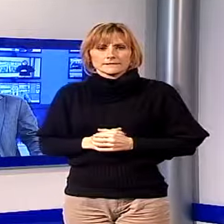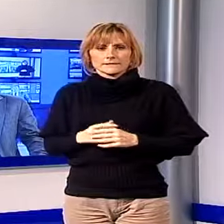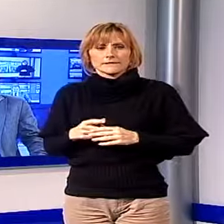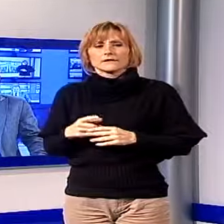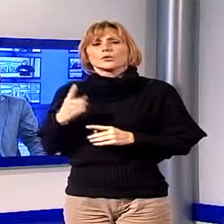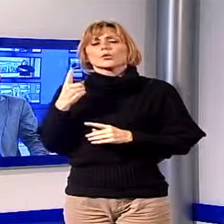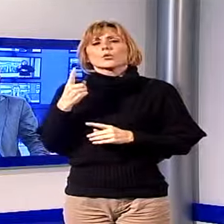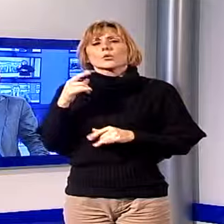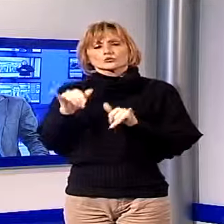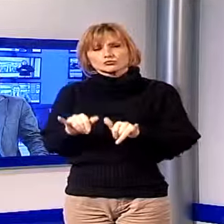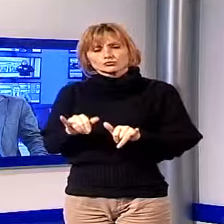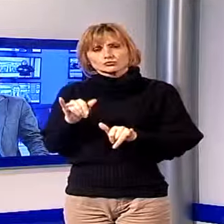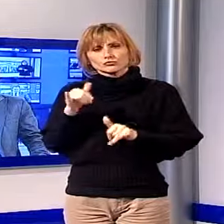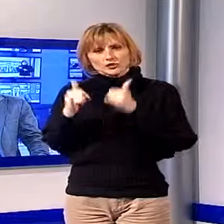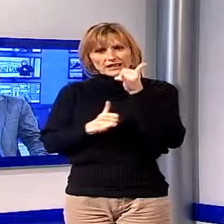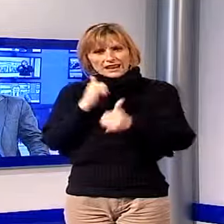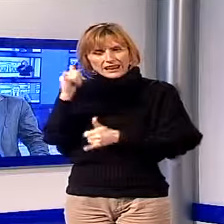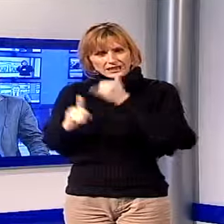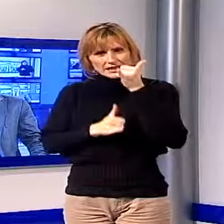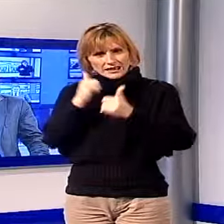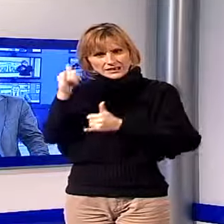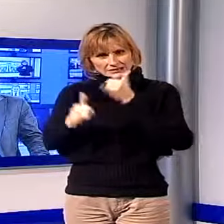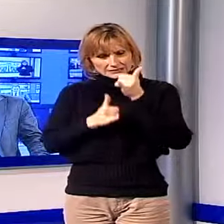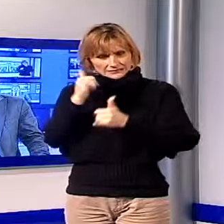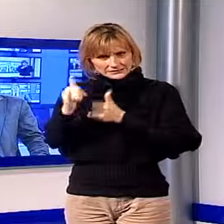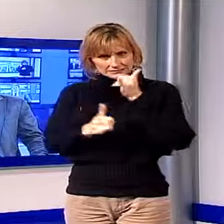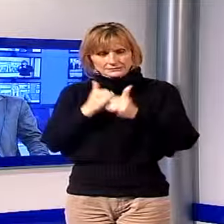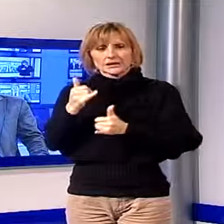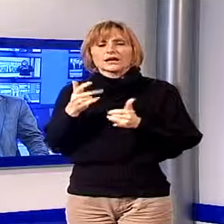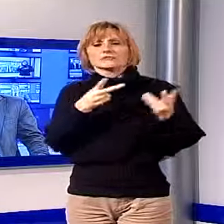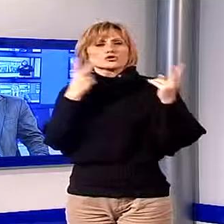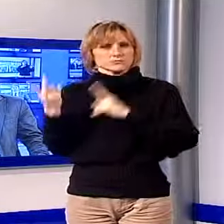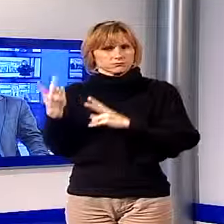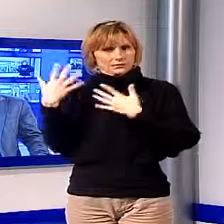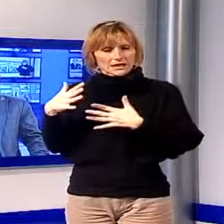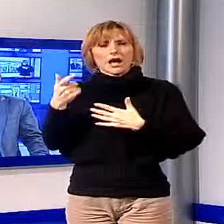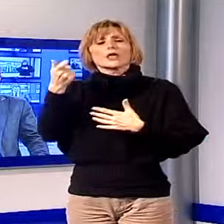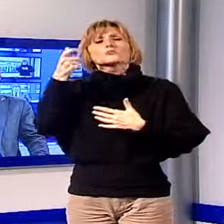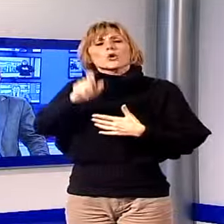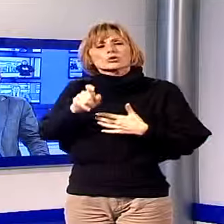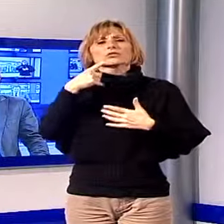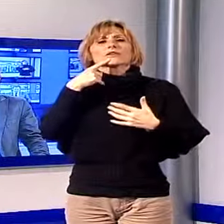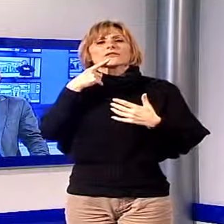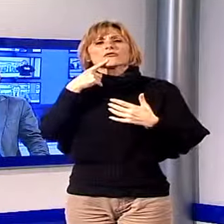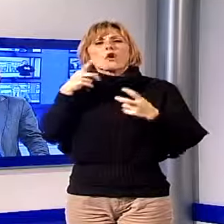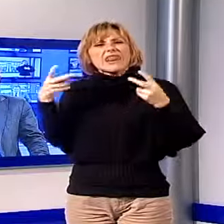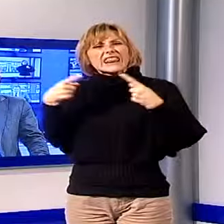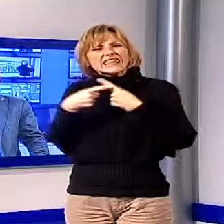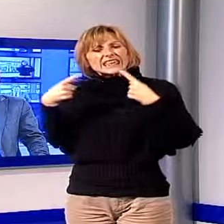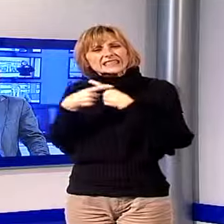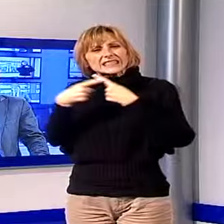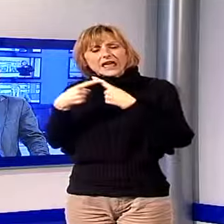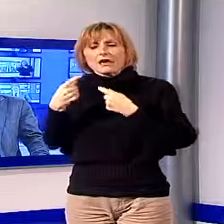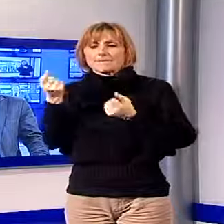Un ciclista è finito al pronto soccorso a seguito di una lite con un'automobilista. Il fatto è avvenuto in Via